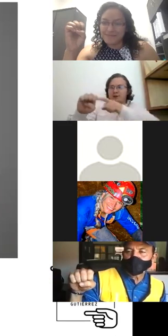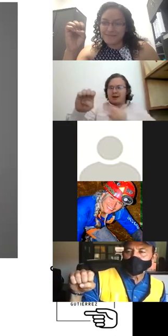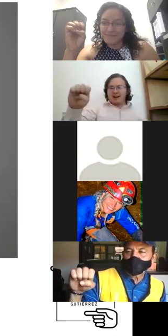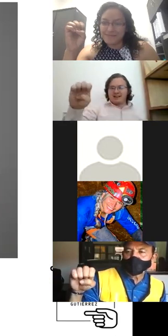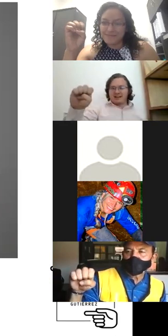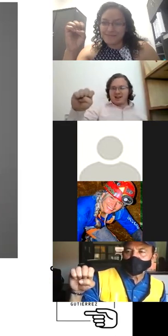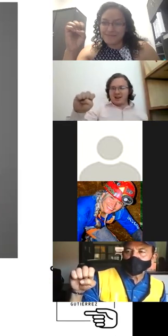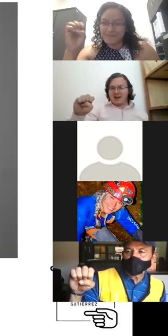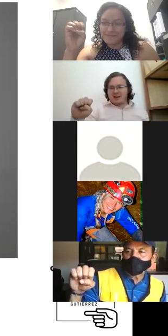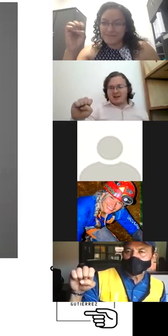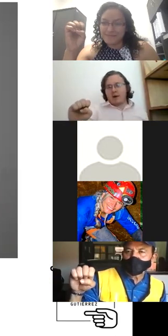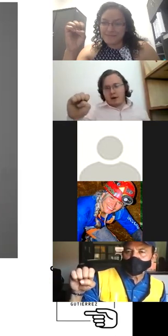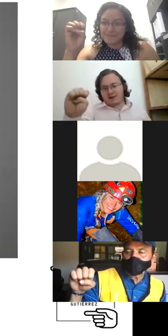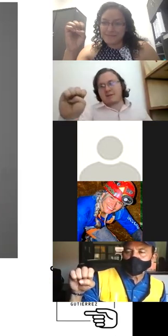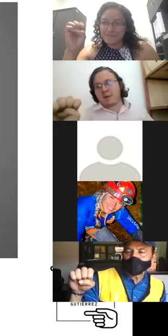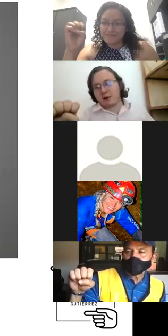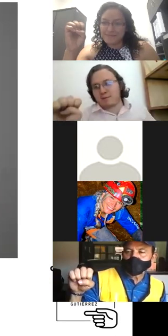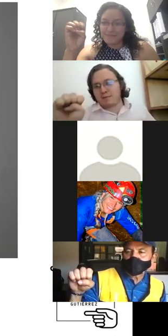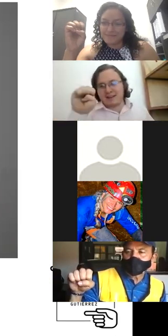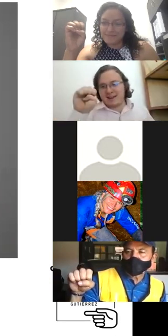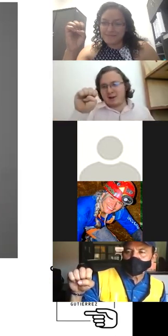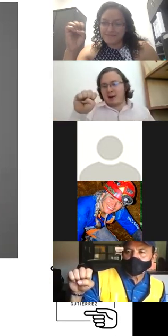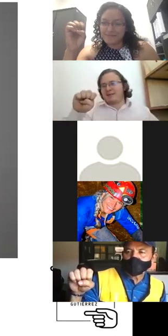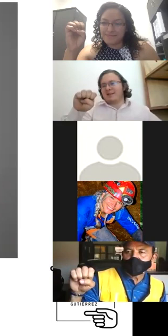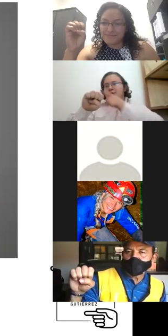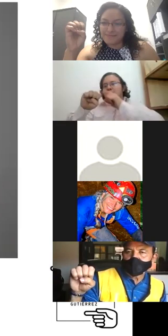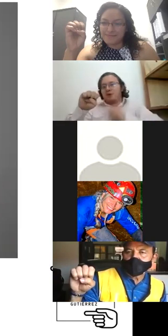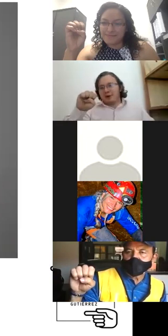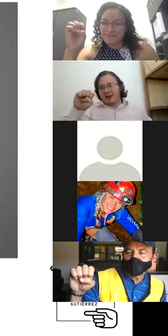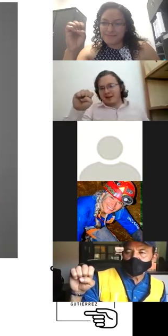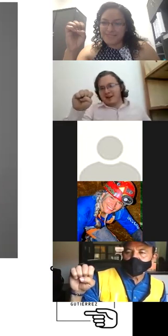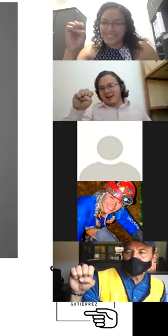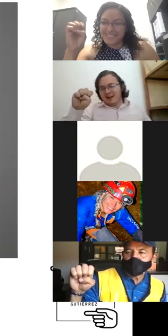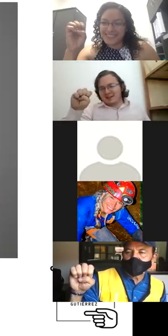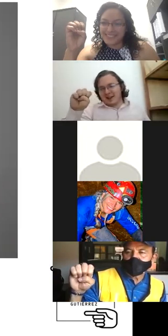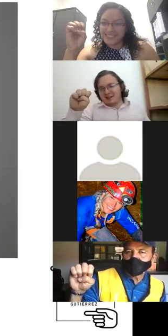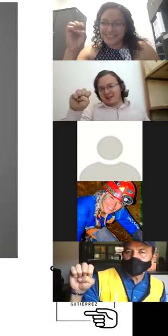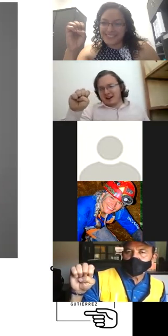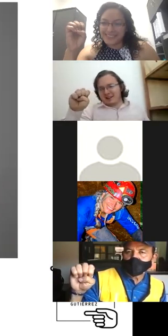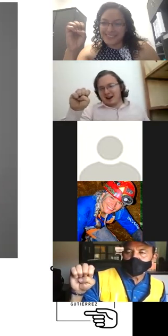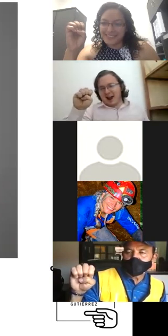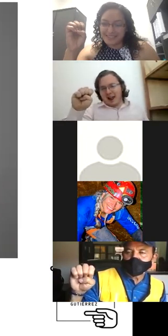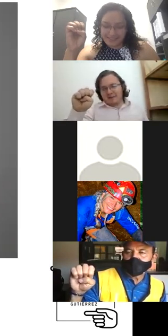aquí y le hace así sí bueno es más o menos parecido nada más que sin los ojos ¿verdad? esta es la letra E